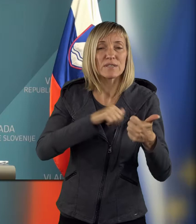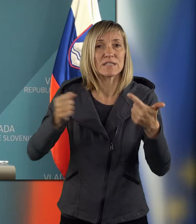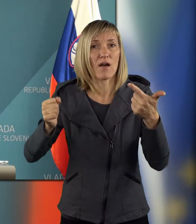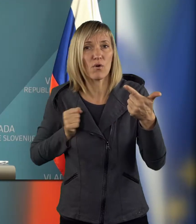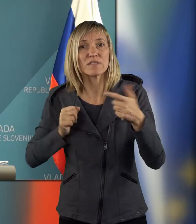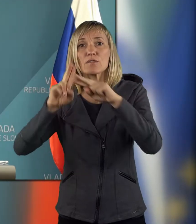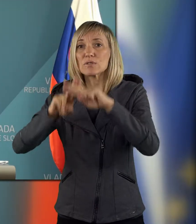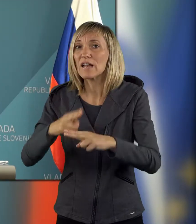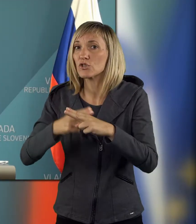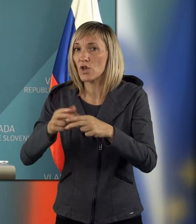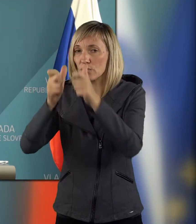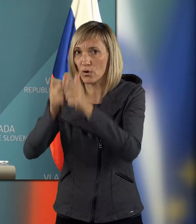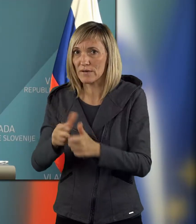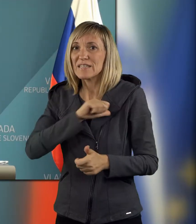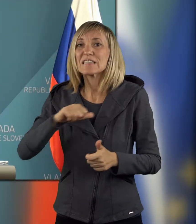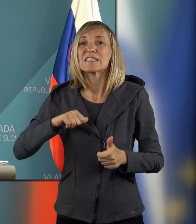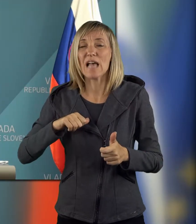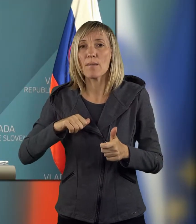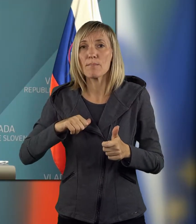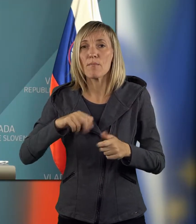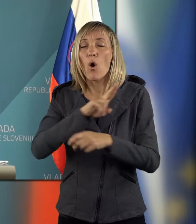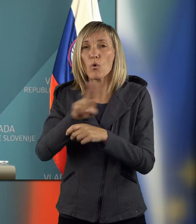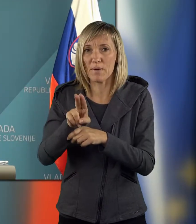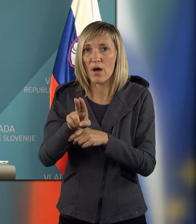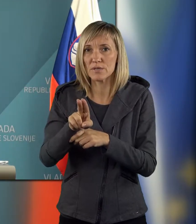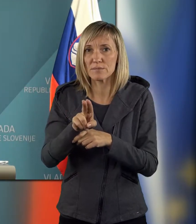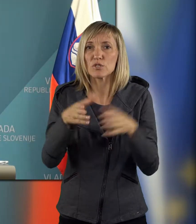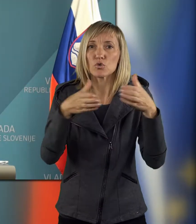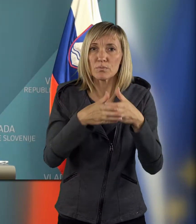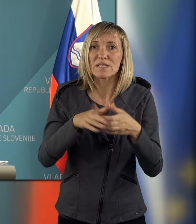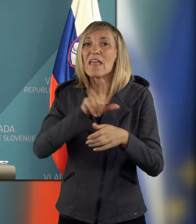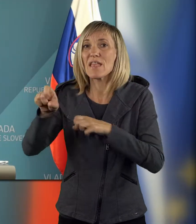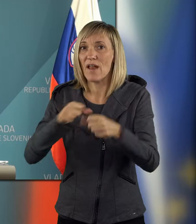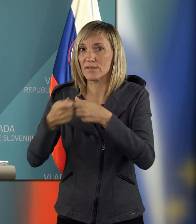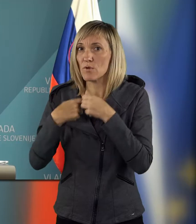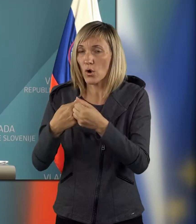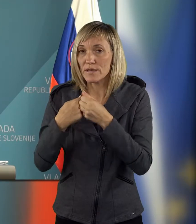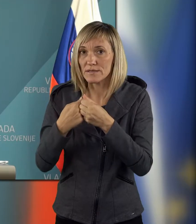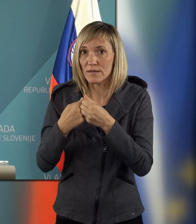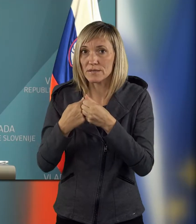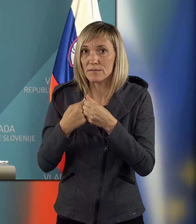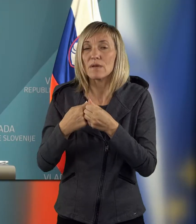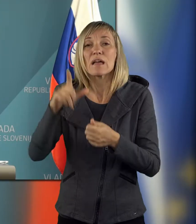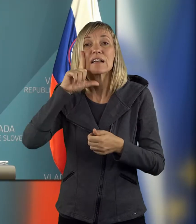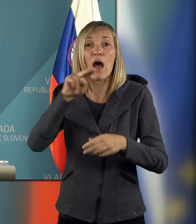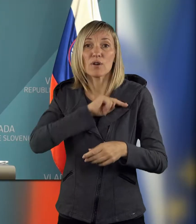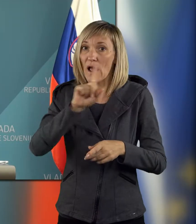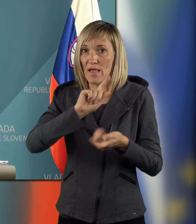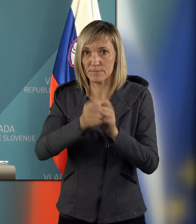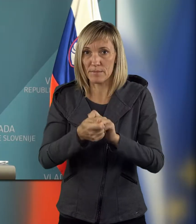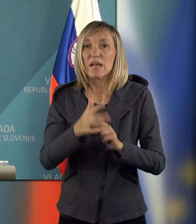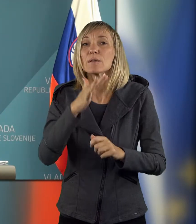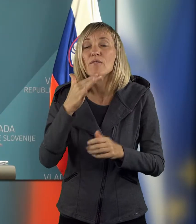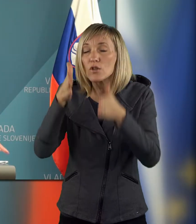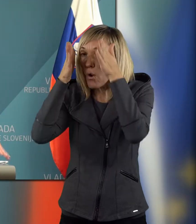drugimi državnimi organami, samopravnimi lokalnimi skupnosti in nevladnimi organizacijami, glavne naloge se ne spreminjajo, smo pa